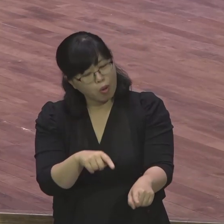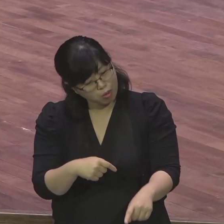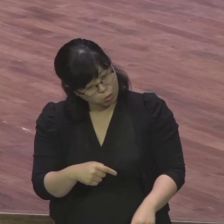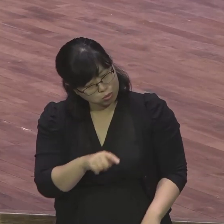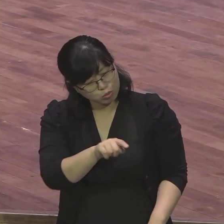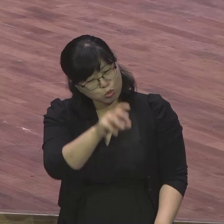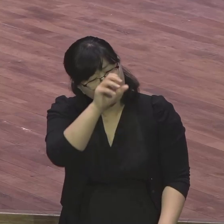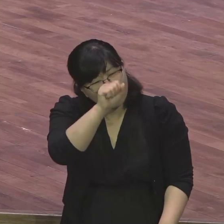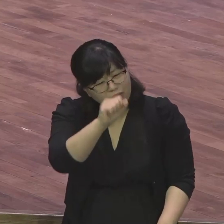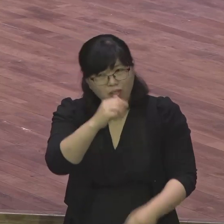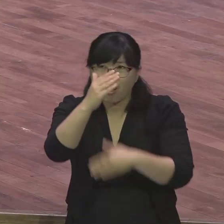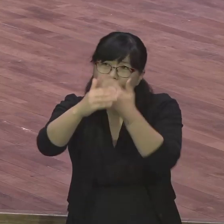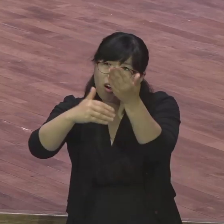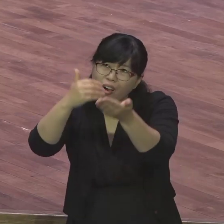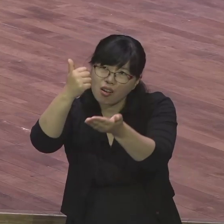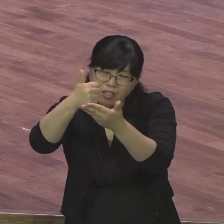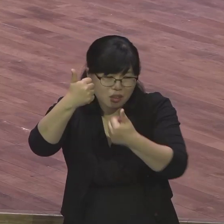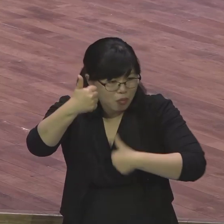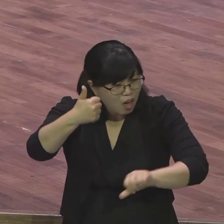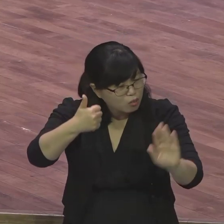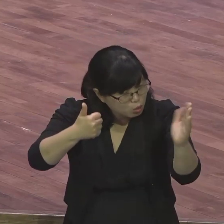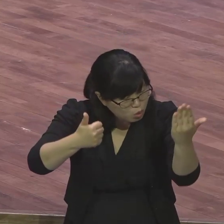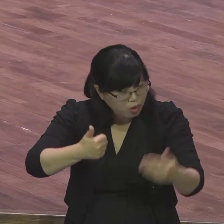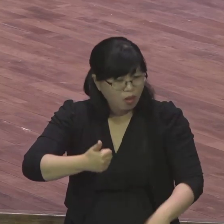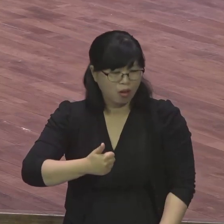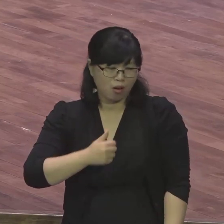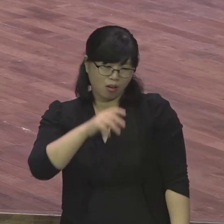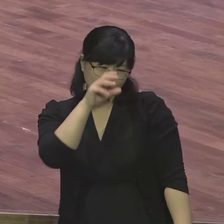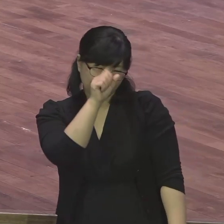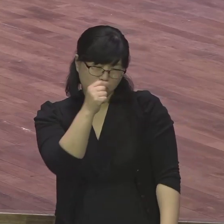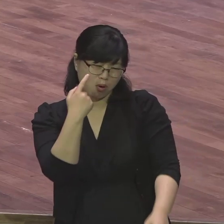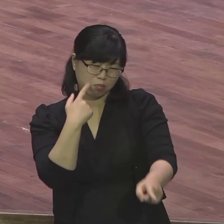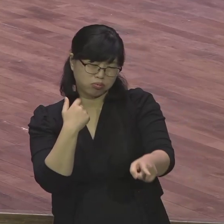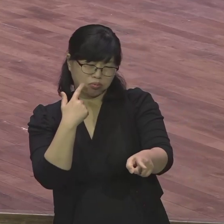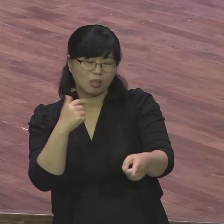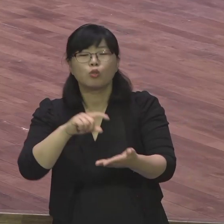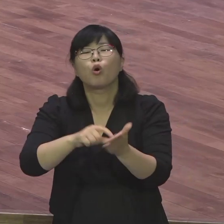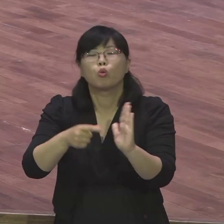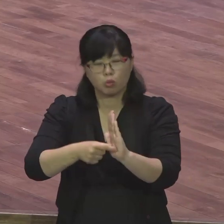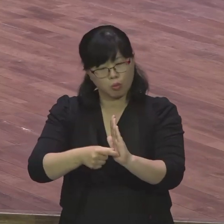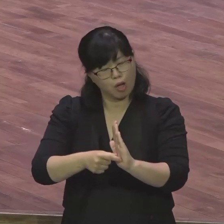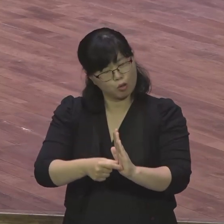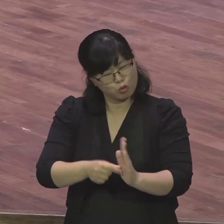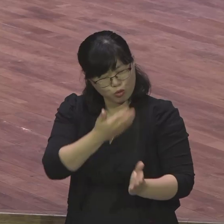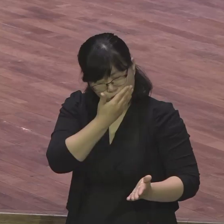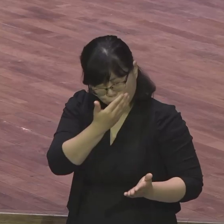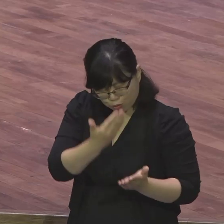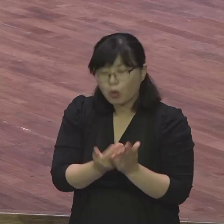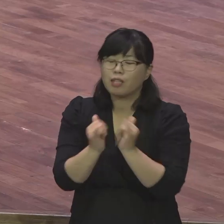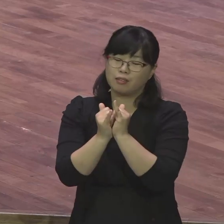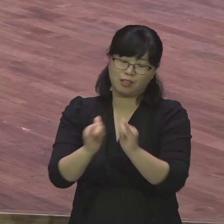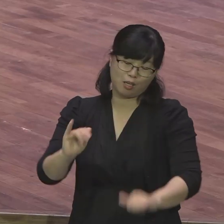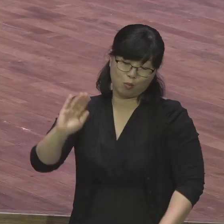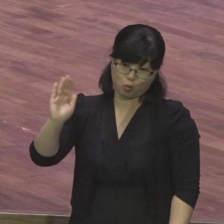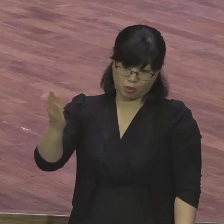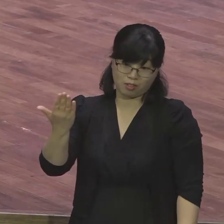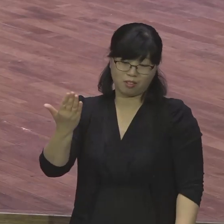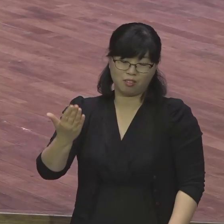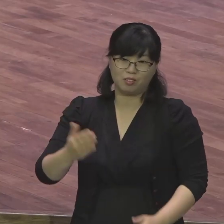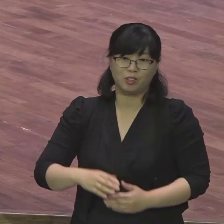말이에요 천사도 허무한다 그랬어요 아멘 그래서 여러분은요 내가 누구냐를 알아야 돼요